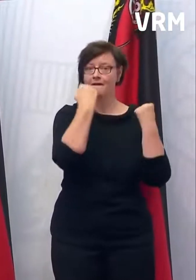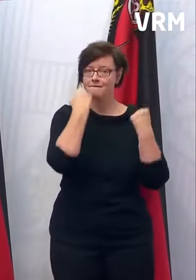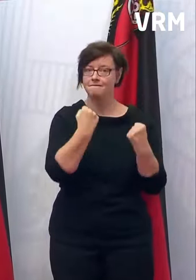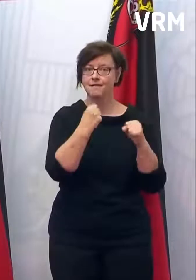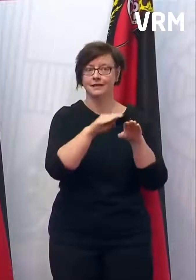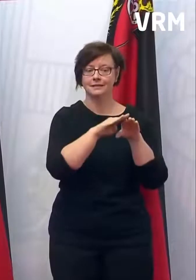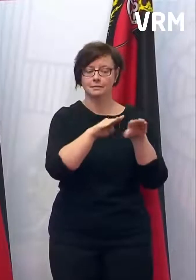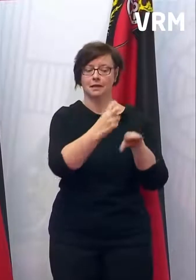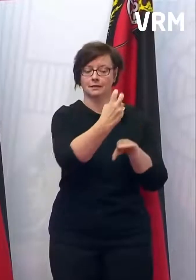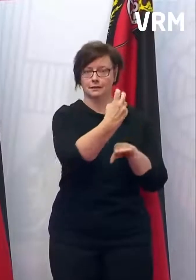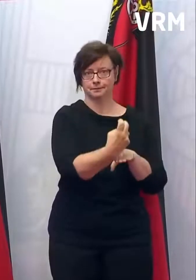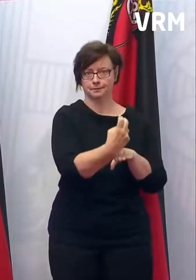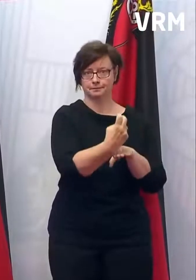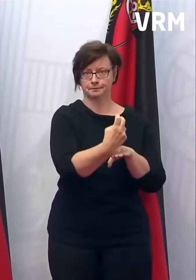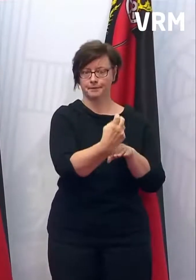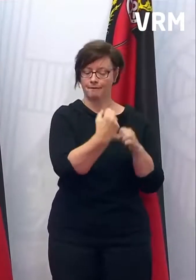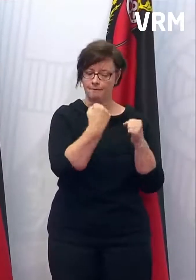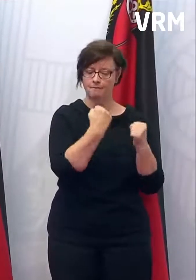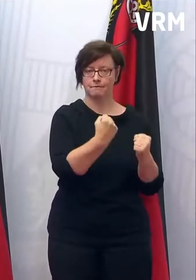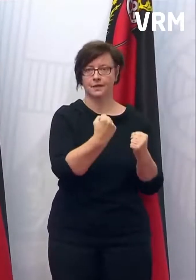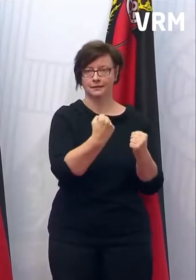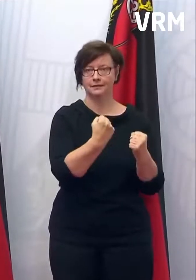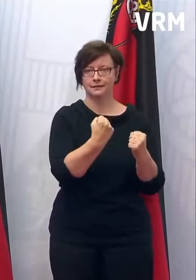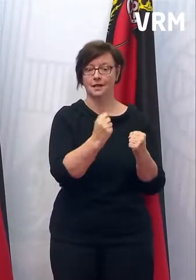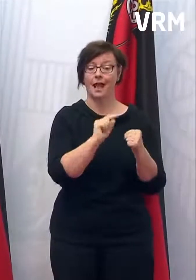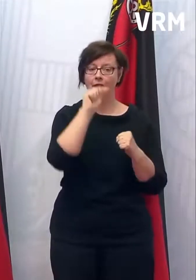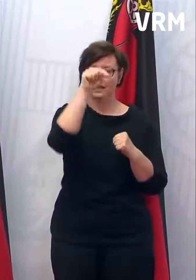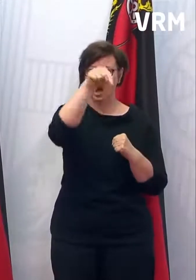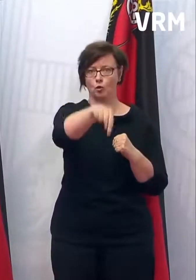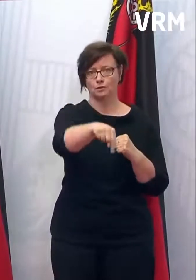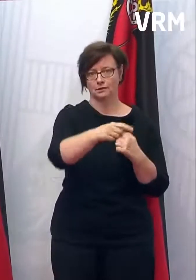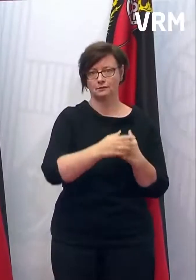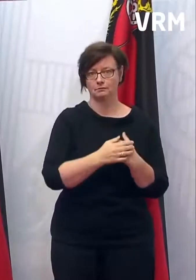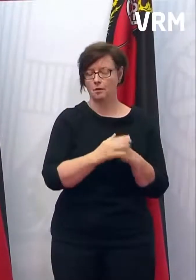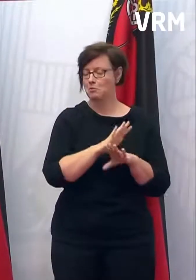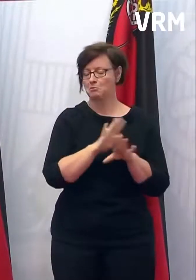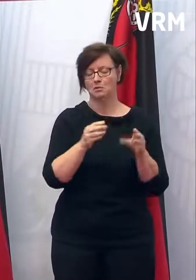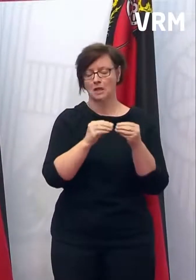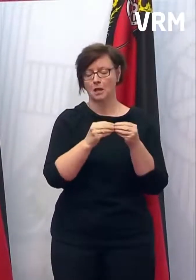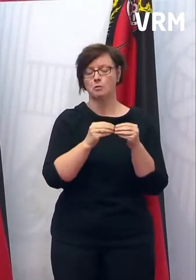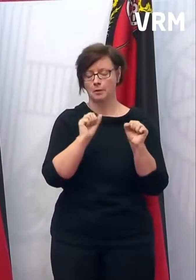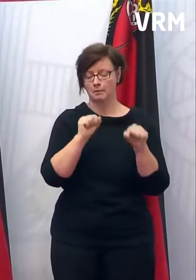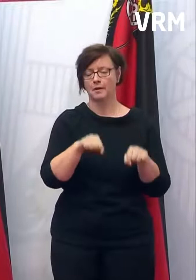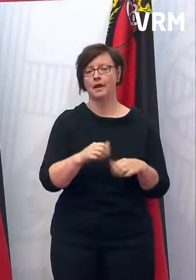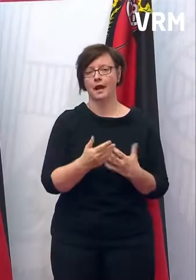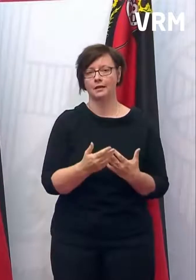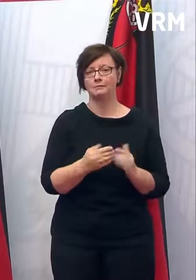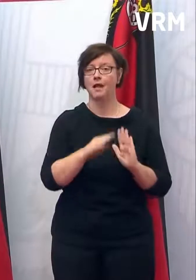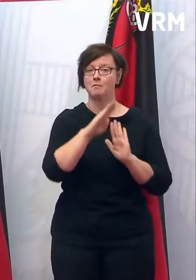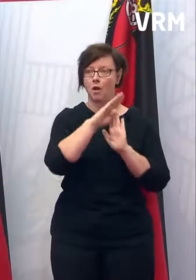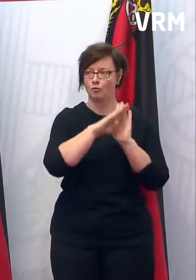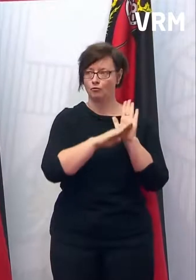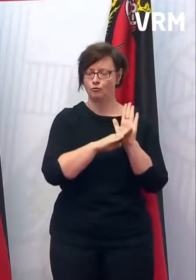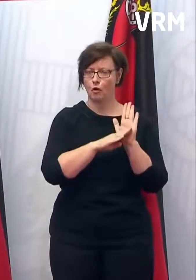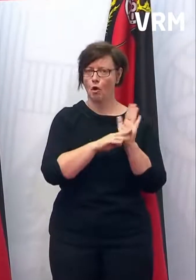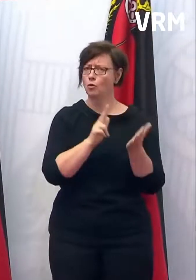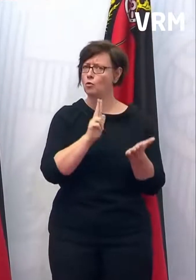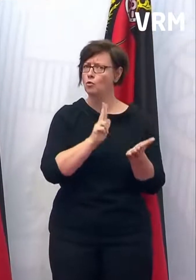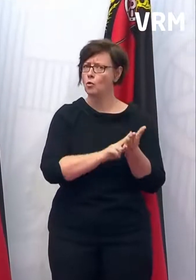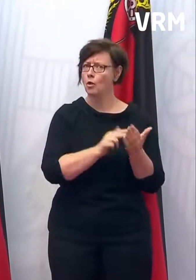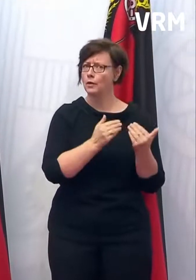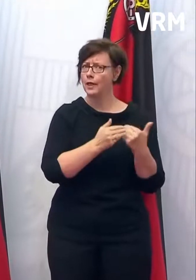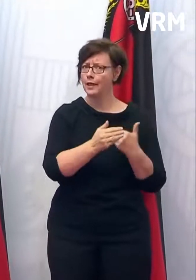anbieten. Also es gilt für feste Plätze außen und dann ist das überhaupt gar kein Problem. Die Verordnung gilt